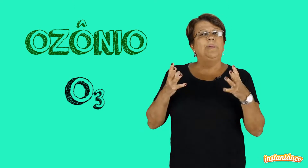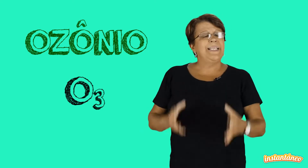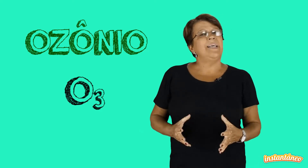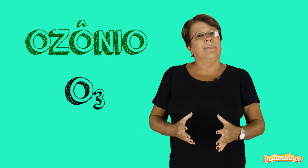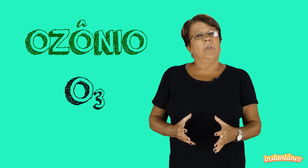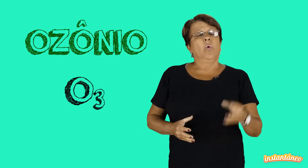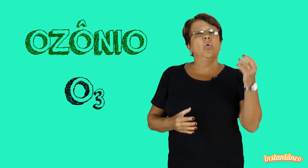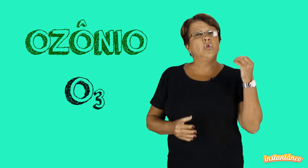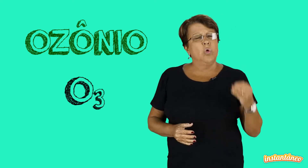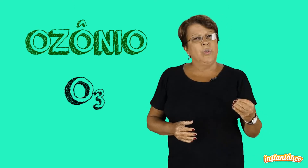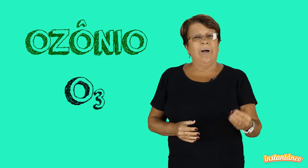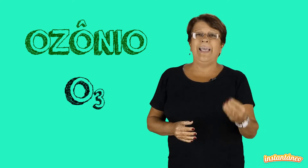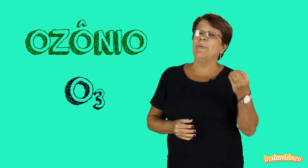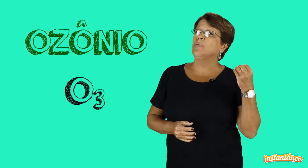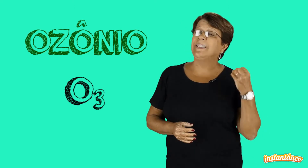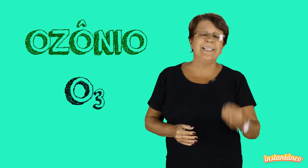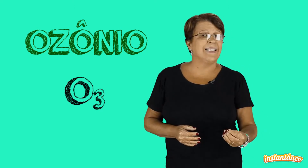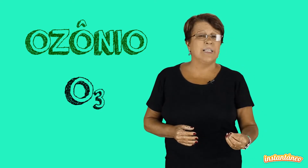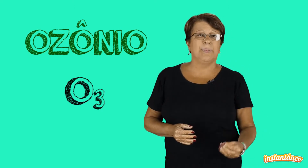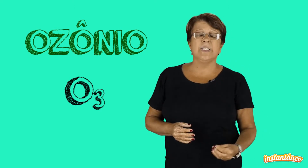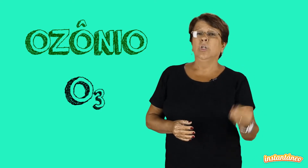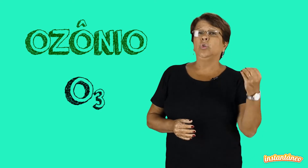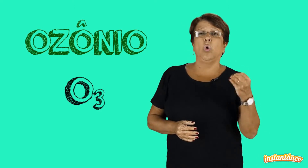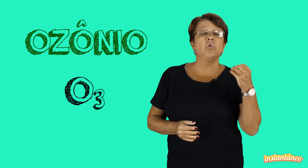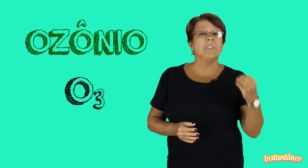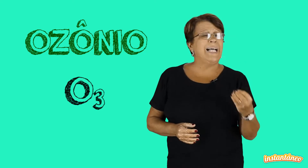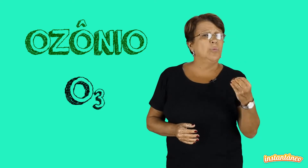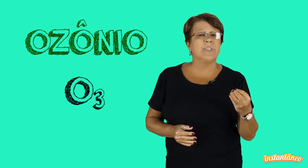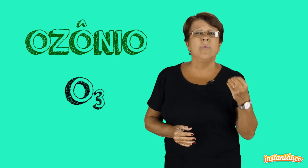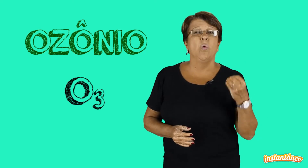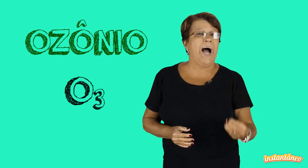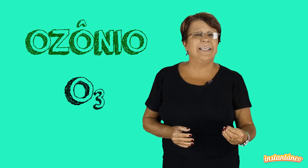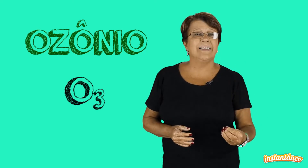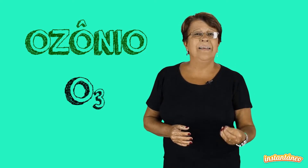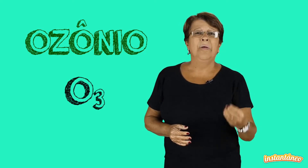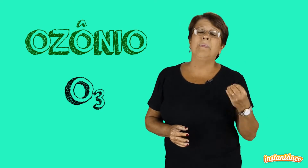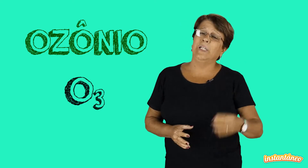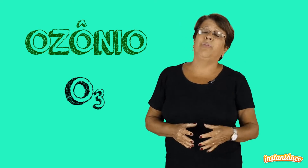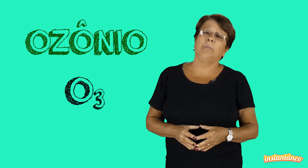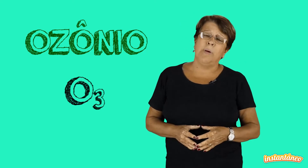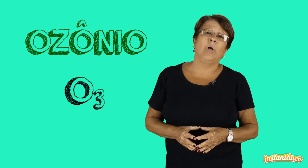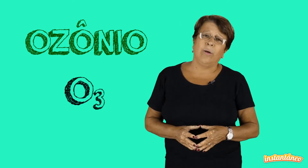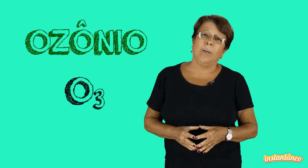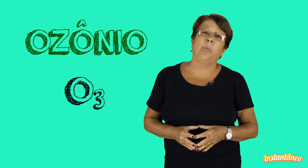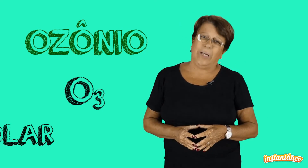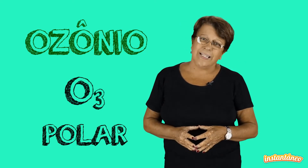Observe, o ozônio é uma substância simples, todos os átomos são iguais, mas ele forma uma molécula polar.